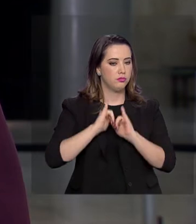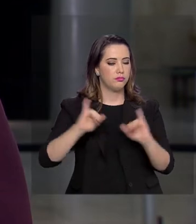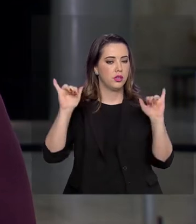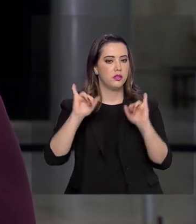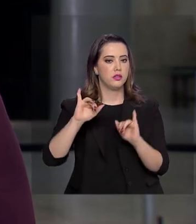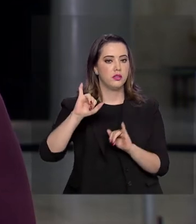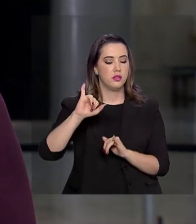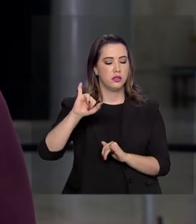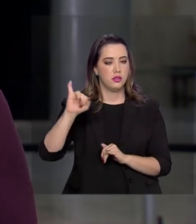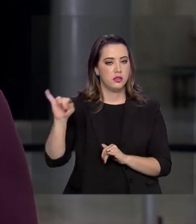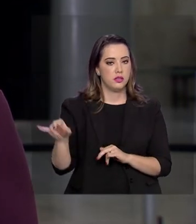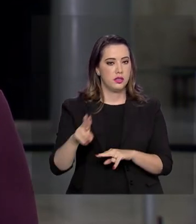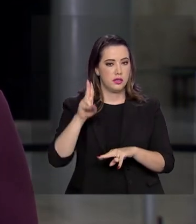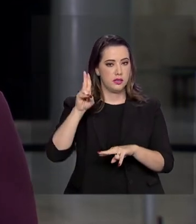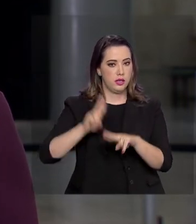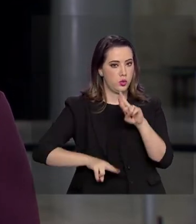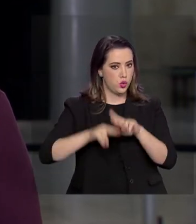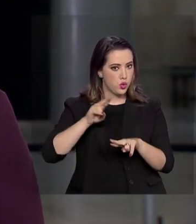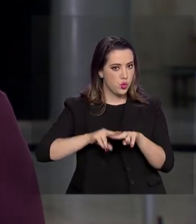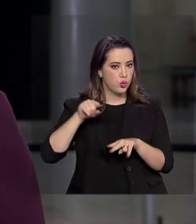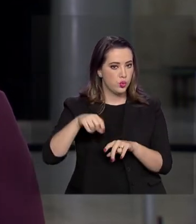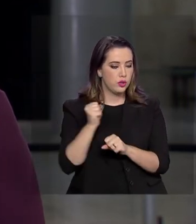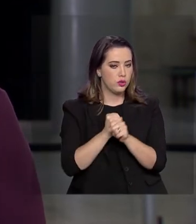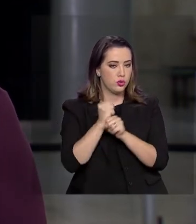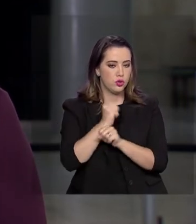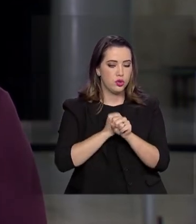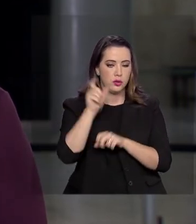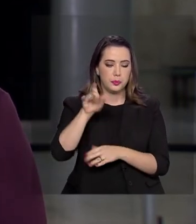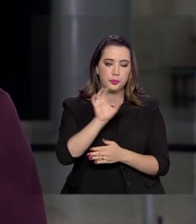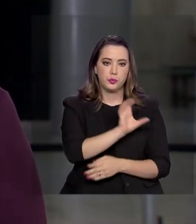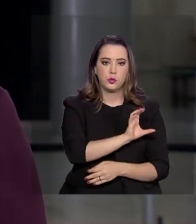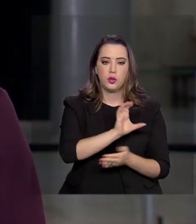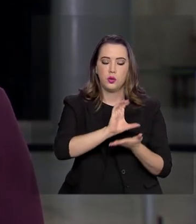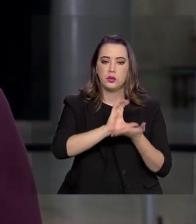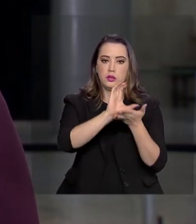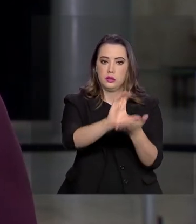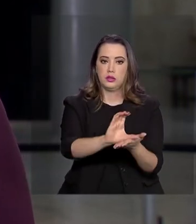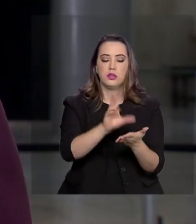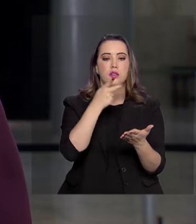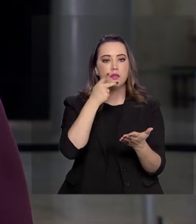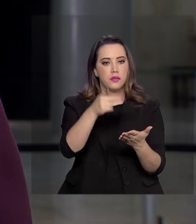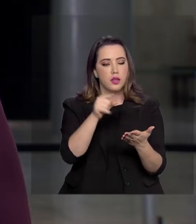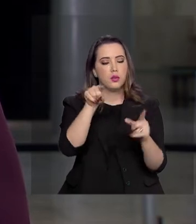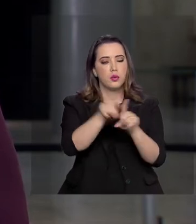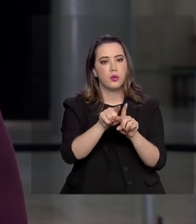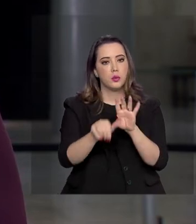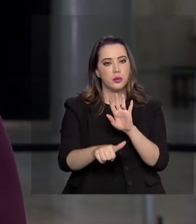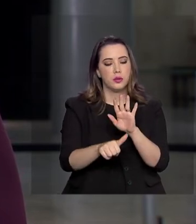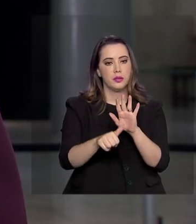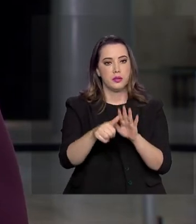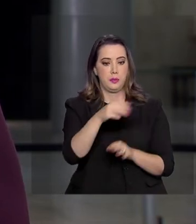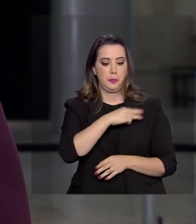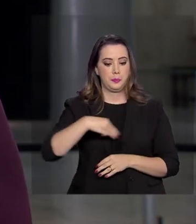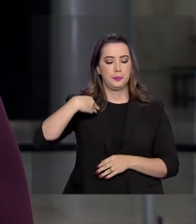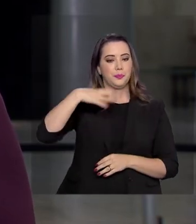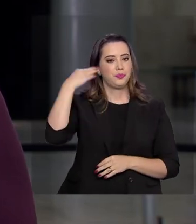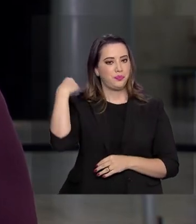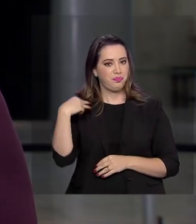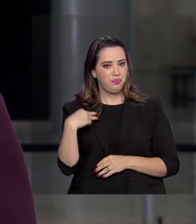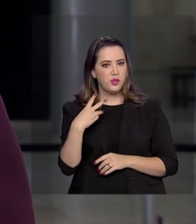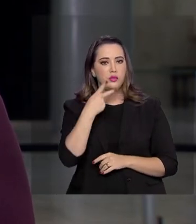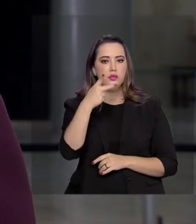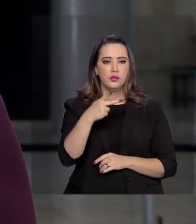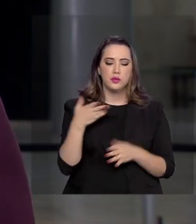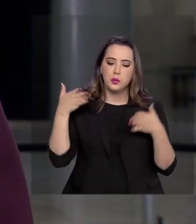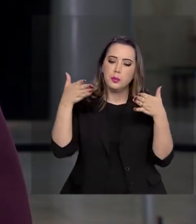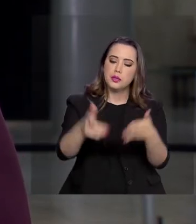deste ano. Segundo a presidente do Conselho do programa, a primeira-dama Michele Bolsonaro, a ideia é aumentar a participação dos